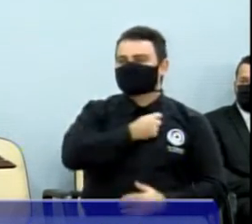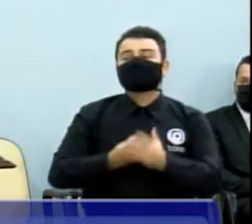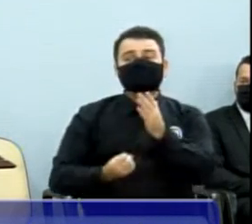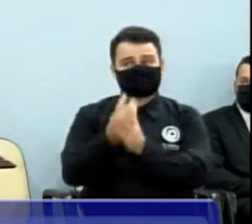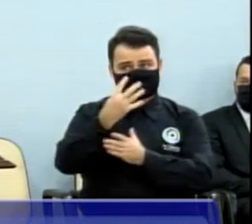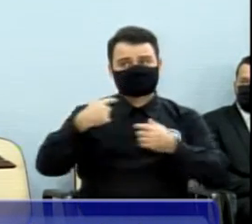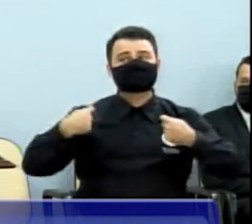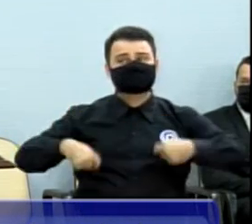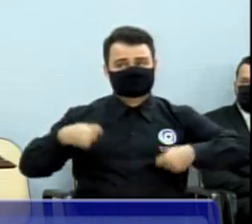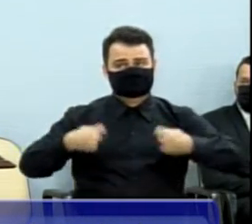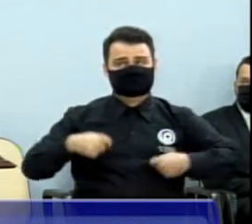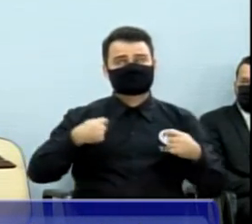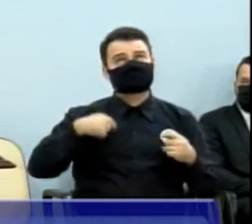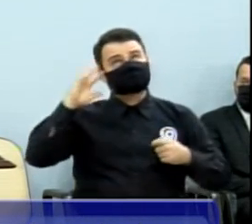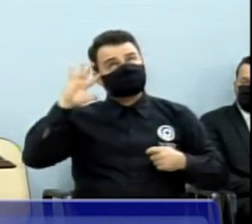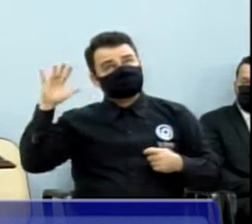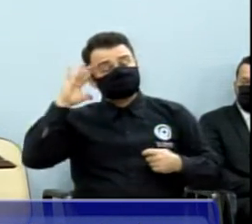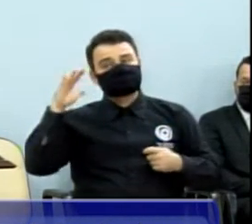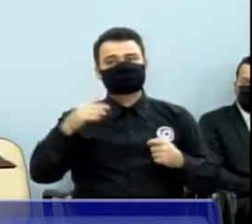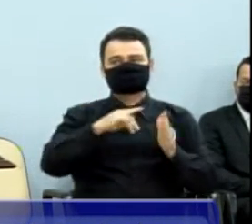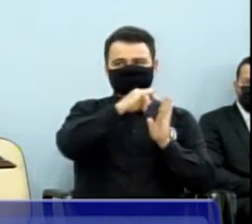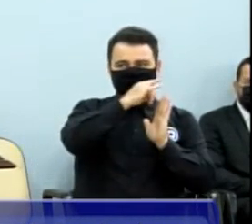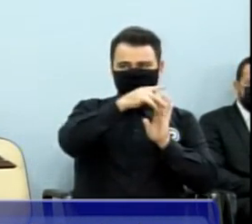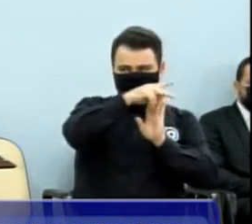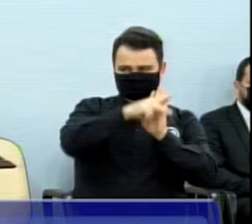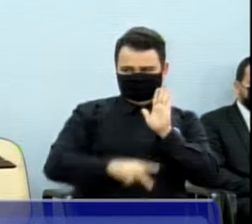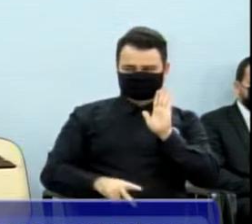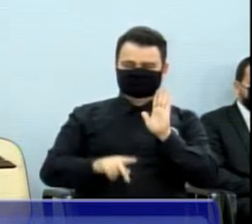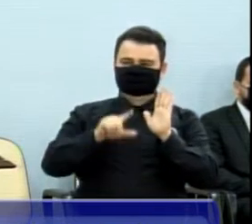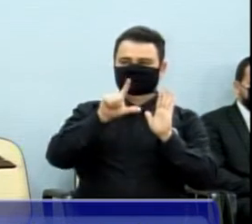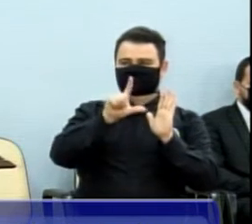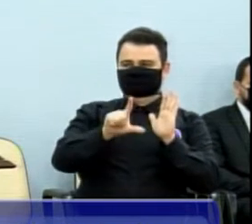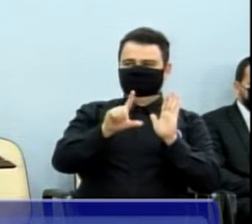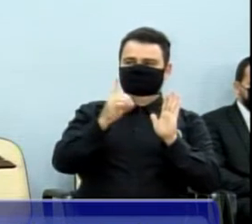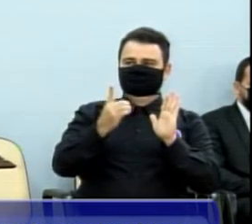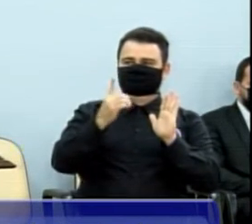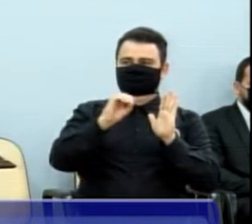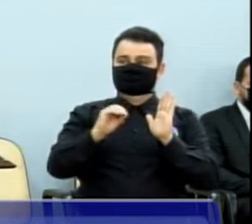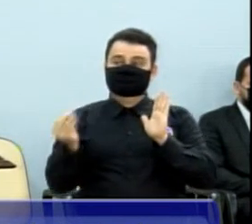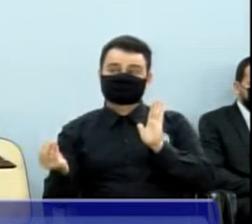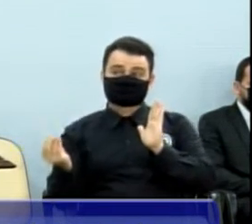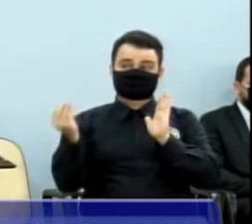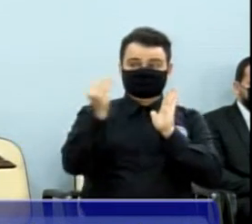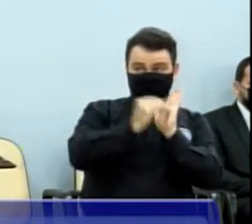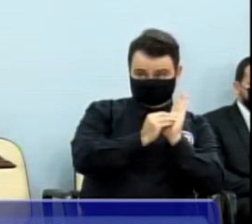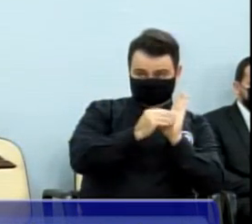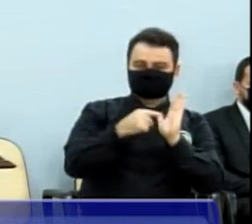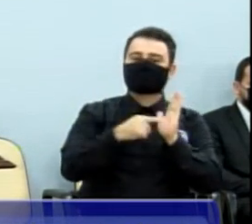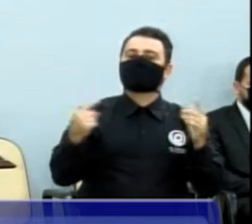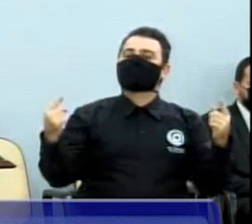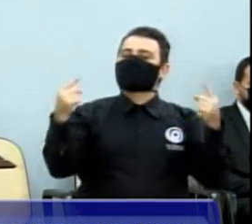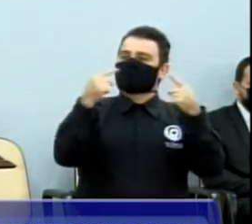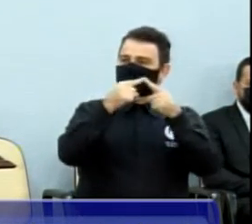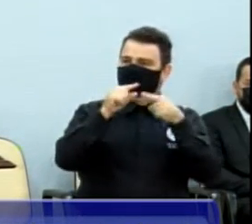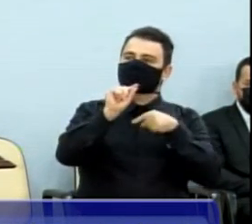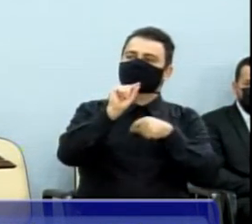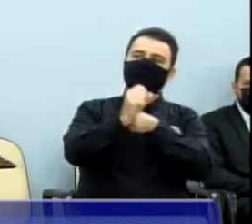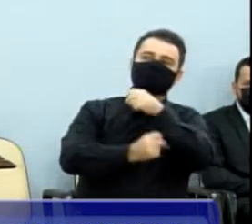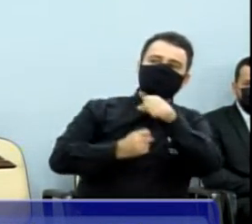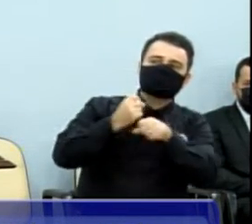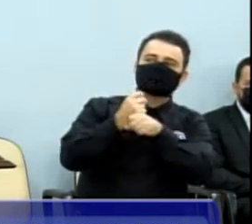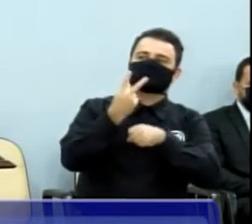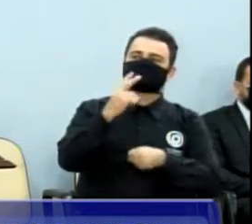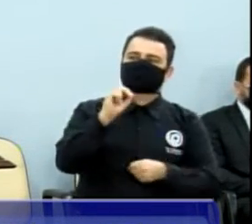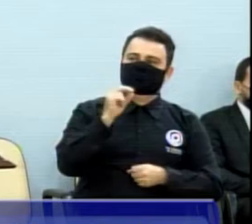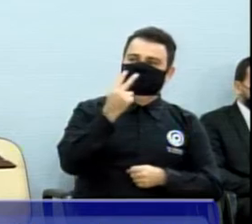em colocar na LDO uma emenda de maneira que viesse já a ser programado para o próximo ano, 2023,